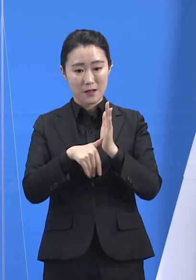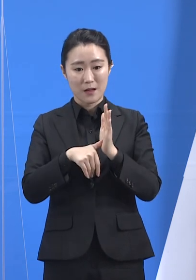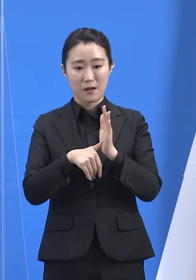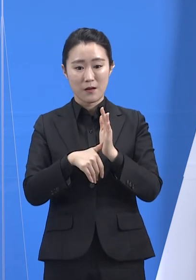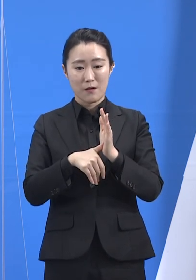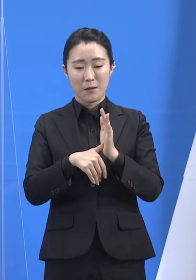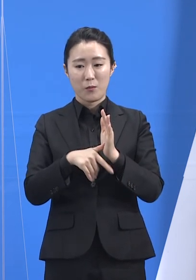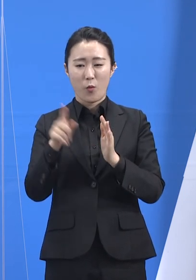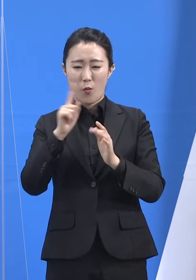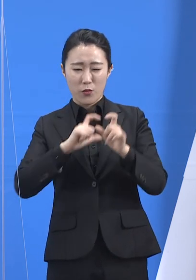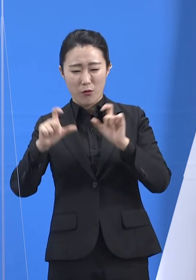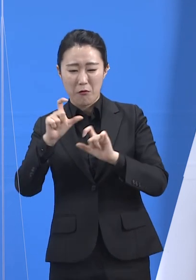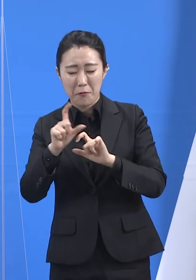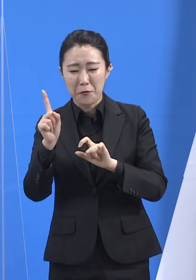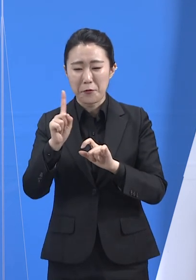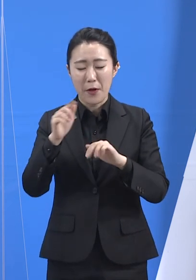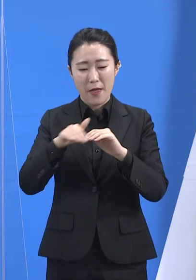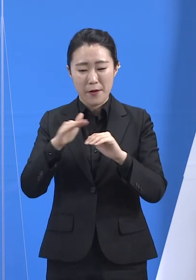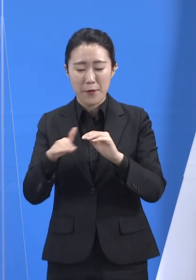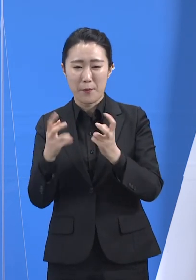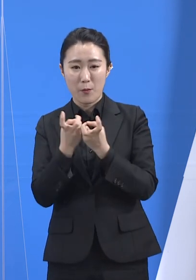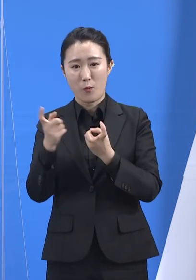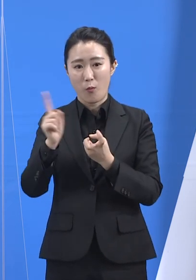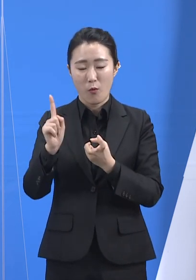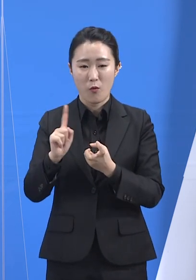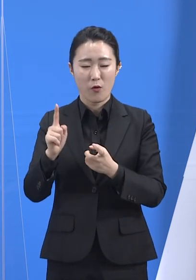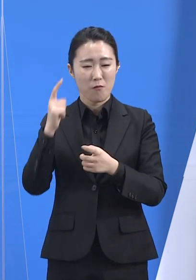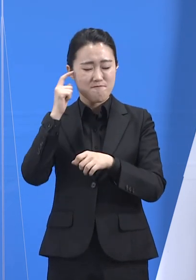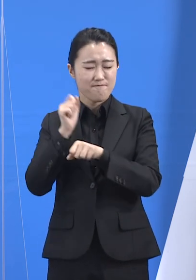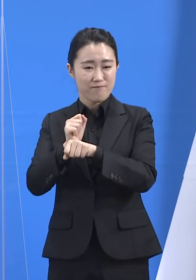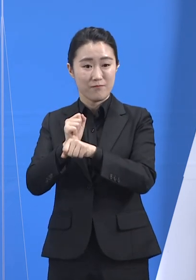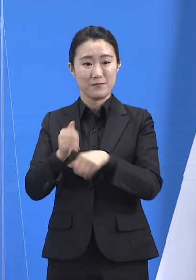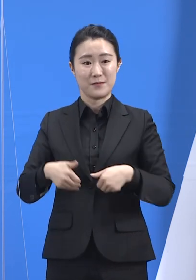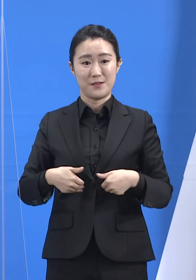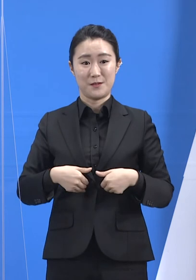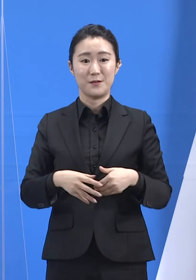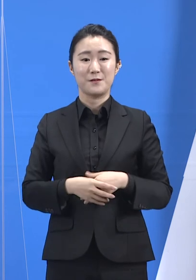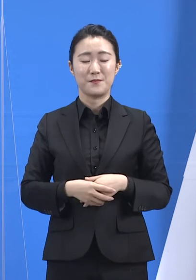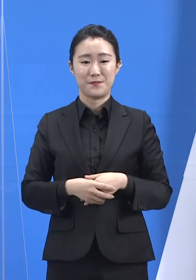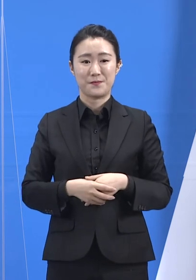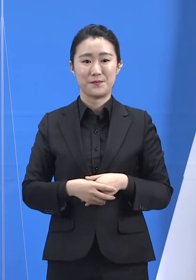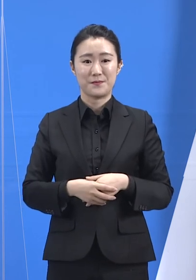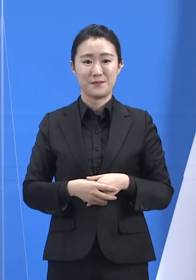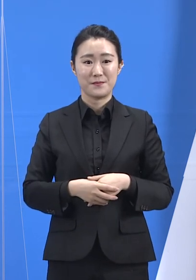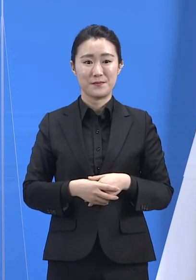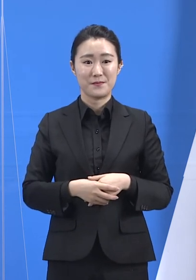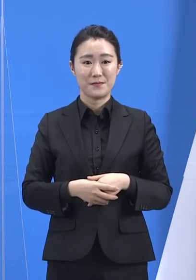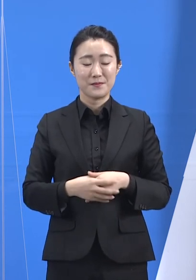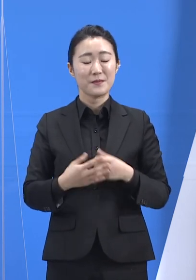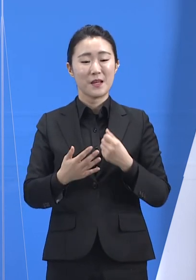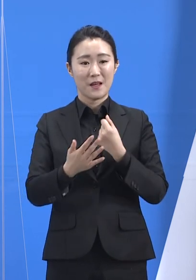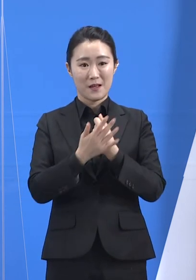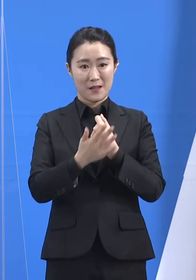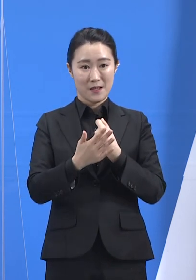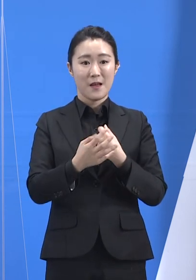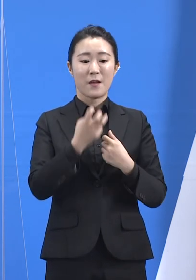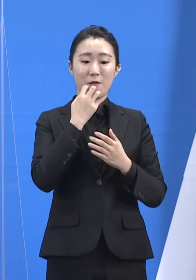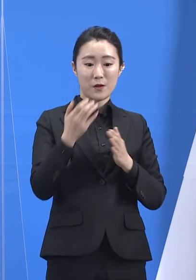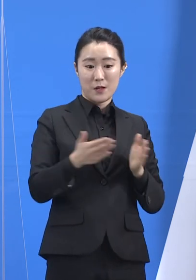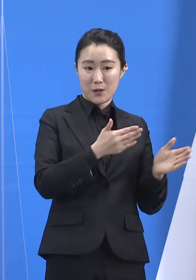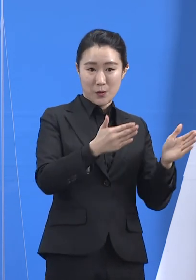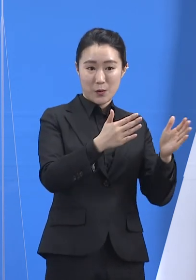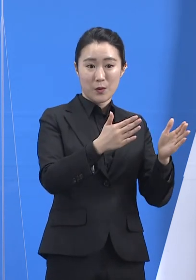중요합니다. 결국 정부, 지자체와 시민사회 사이의 믿음과 신뢰가 핵심입니다.